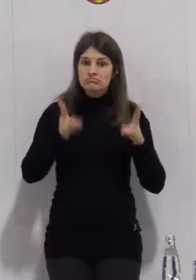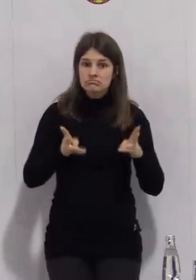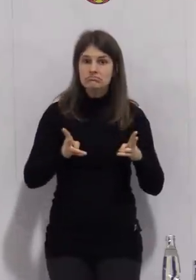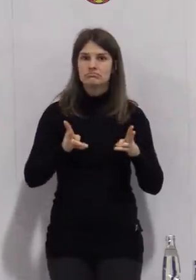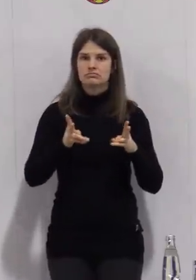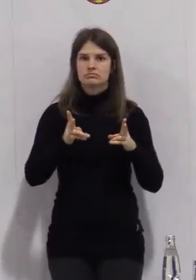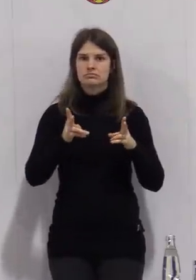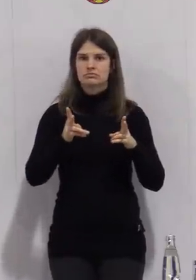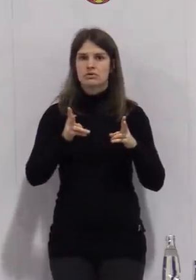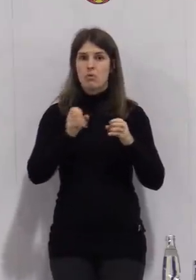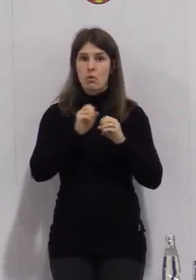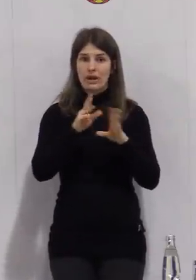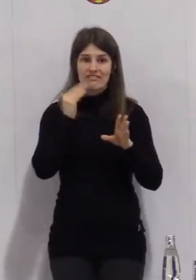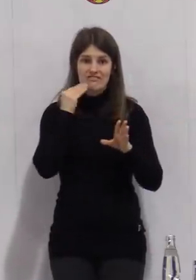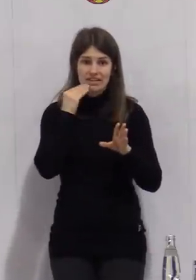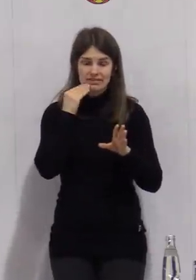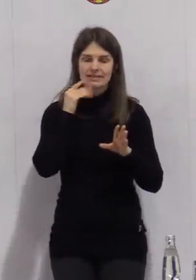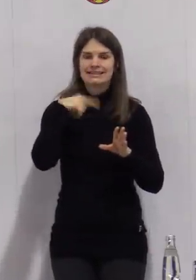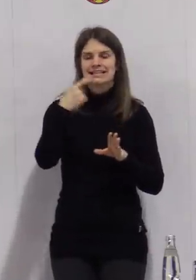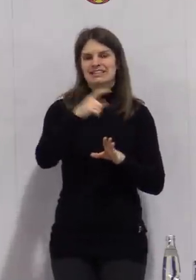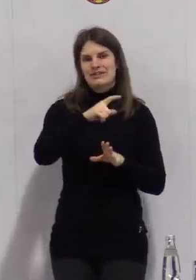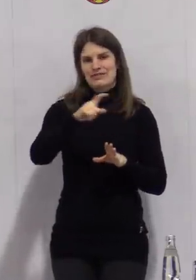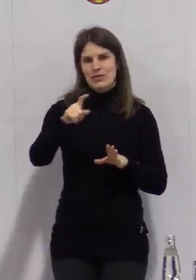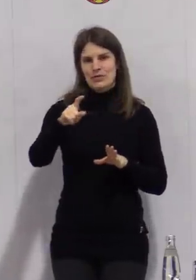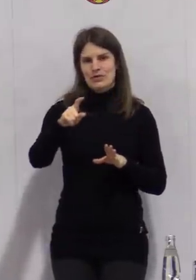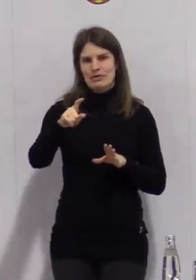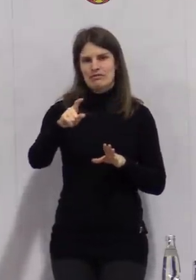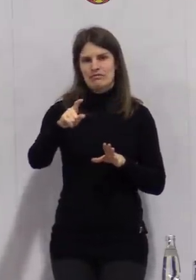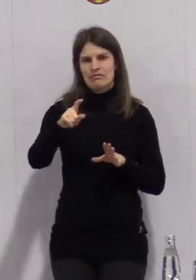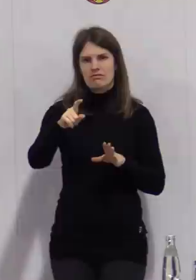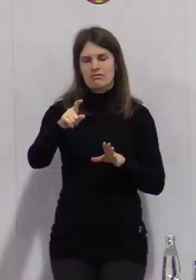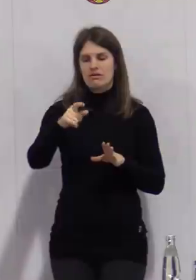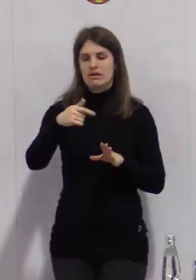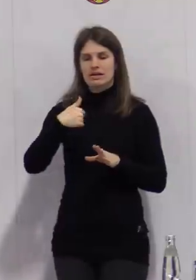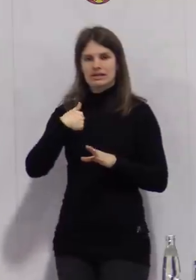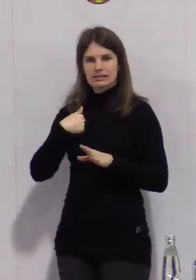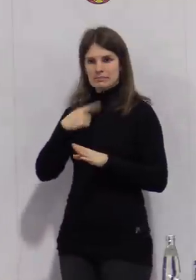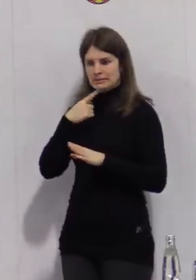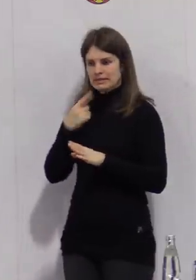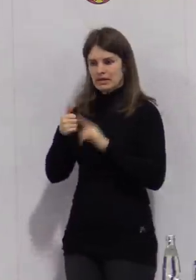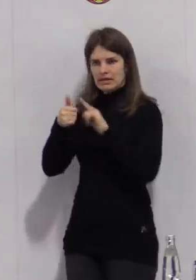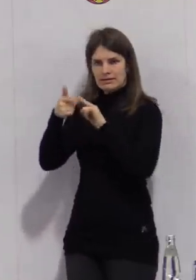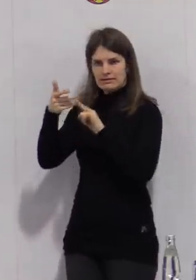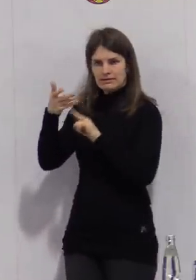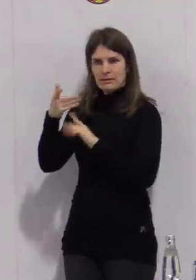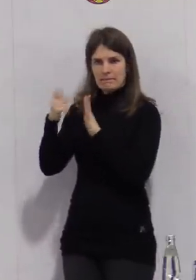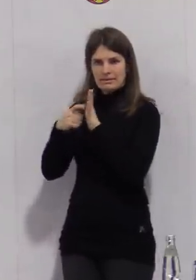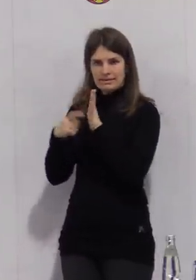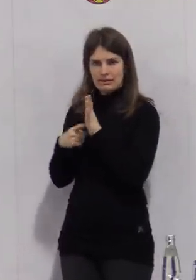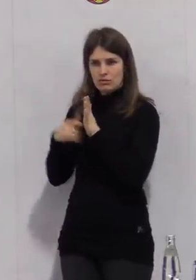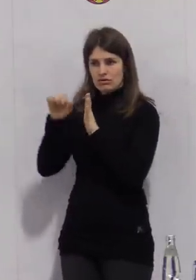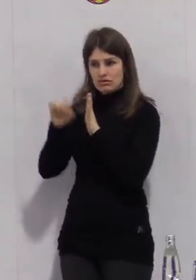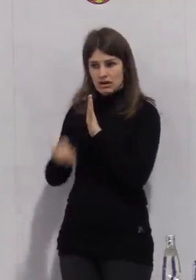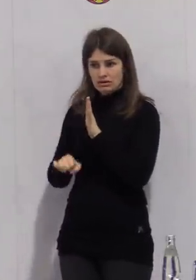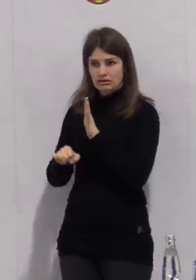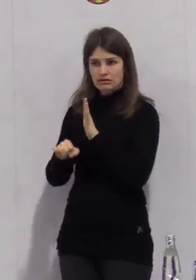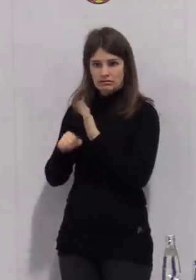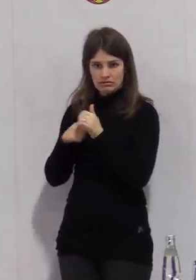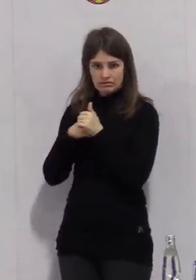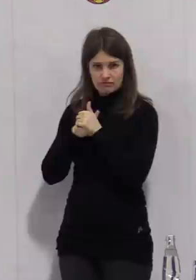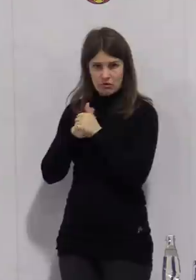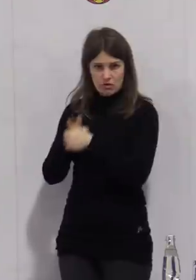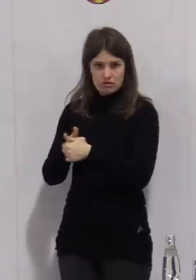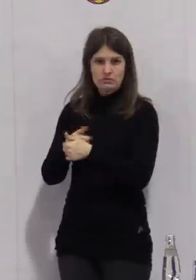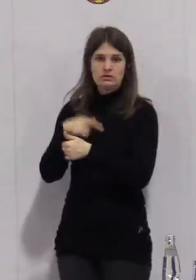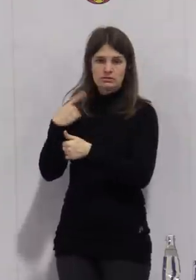Anfang nächster Woche geben, wenn wir wissen, dass die von mir beschriebenen Voraussetzungen wir auch erfüllen. Also wir orientieren jetzt auf